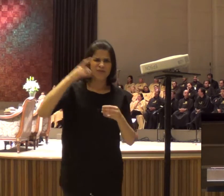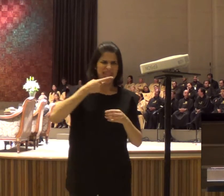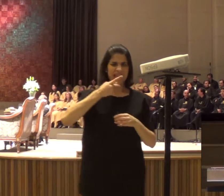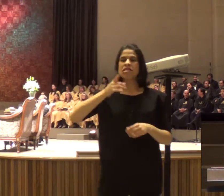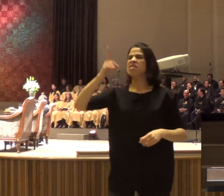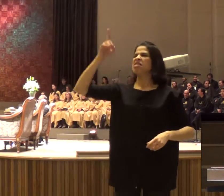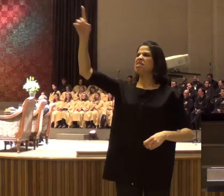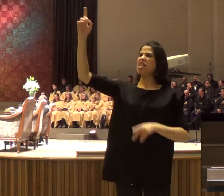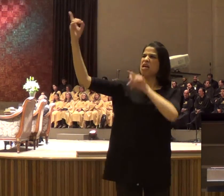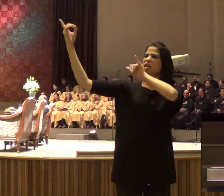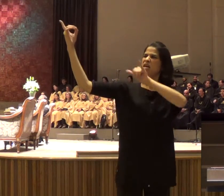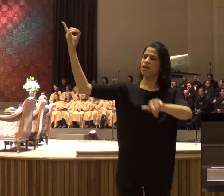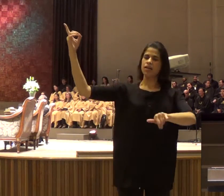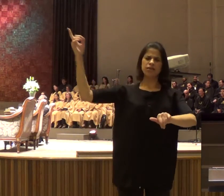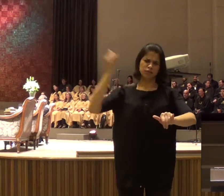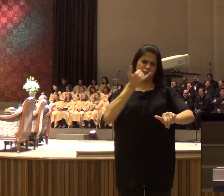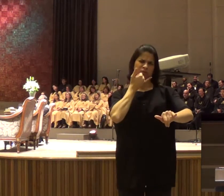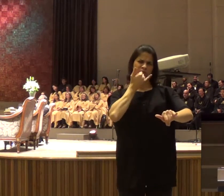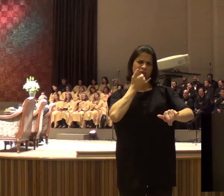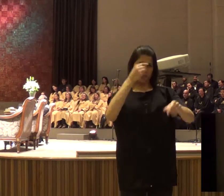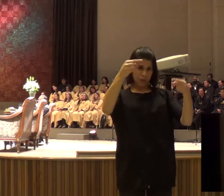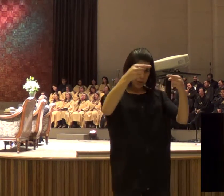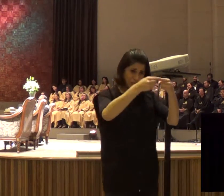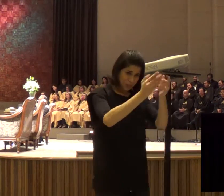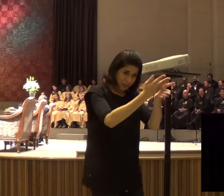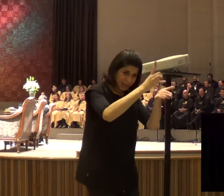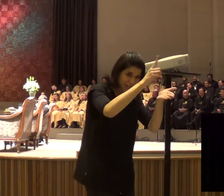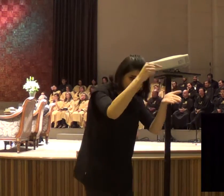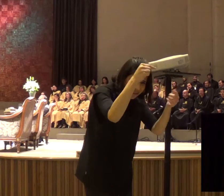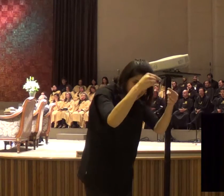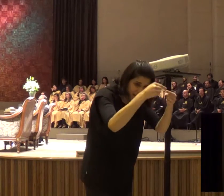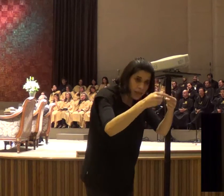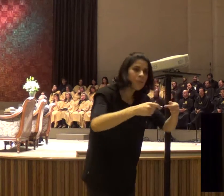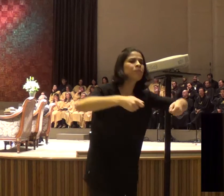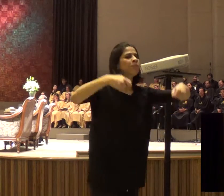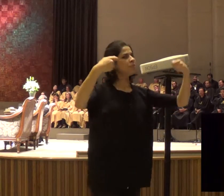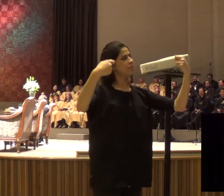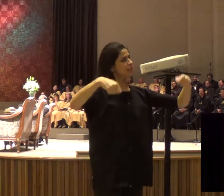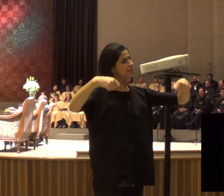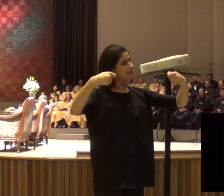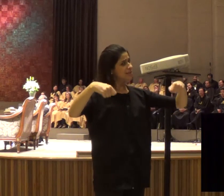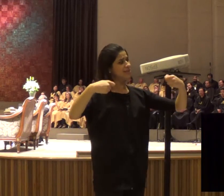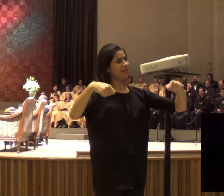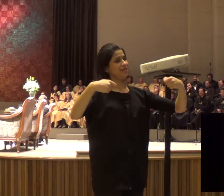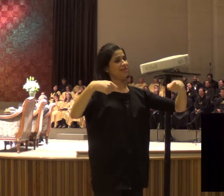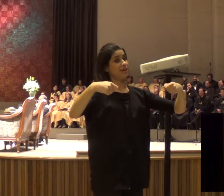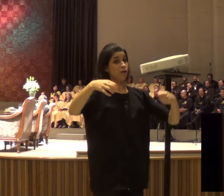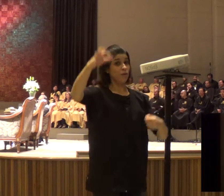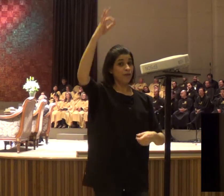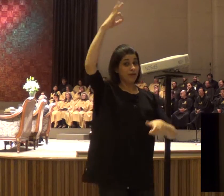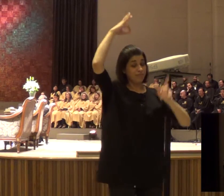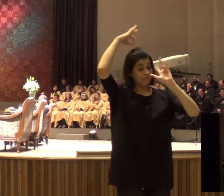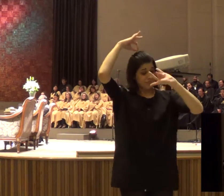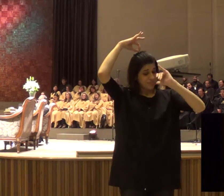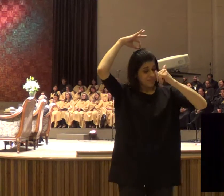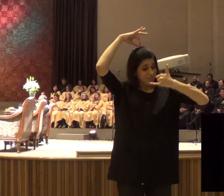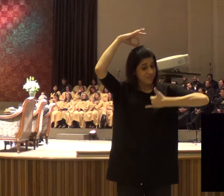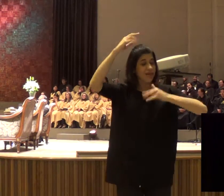mas há momentos que, Deus fala conosco, a gente sente, o Espírito Santo vai lá e testifica, no coração da gente,